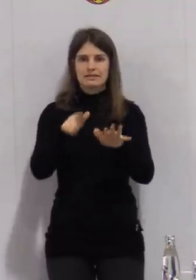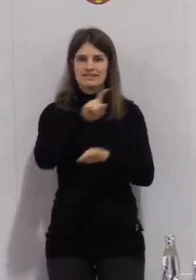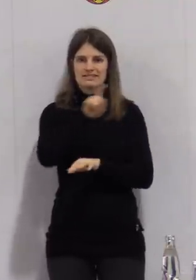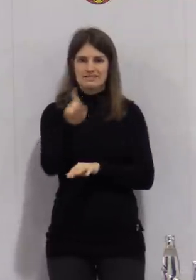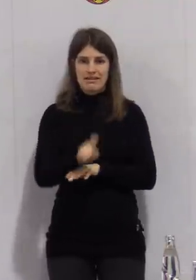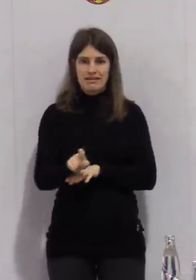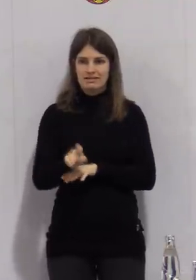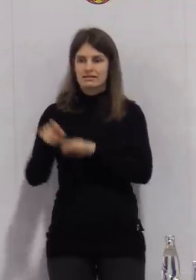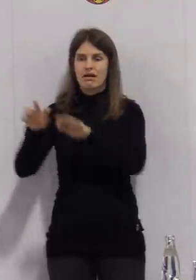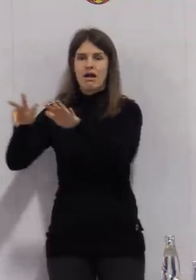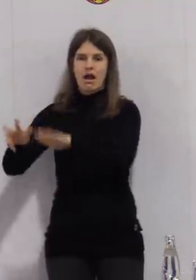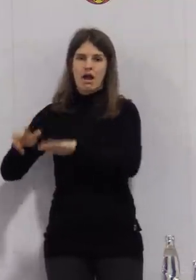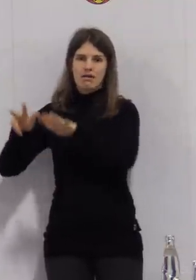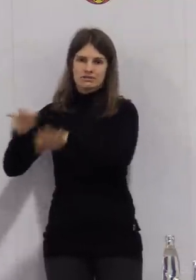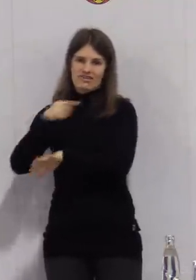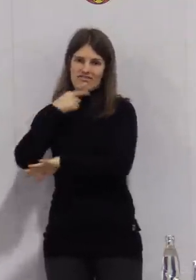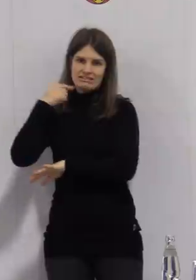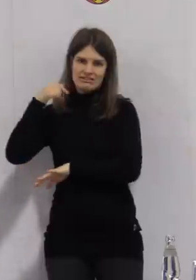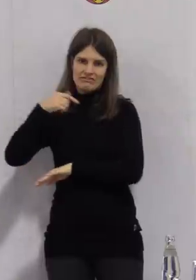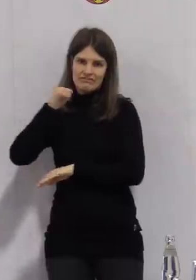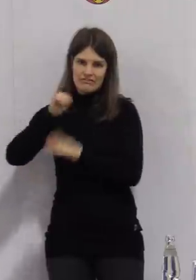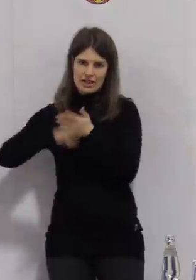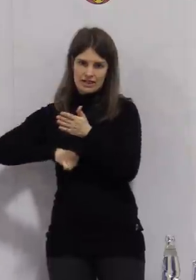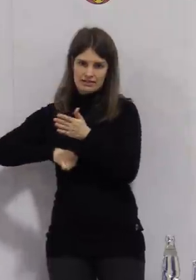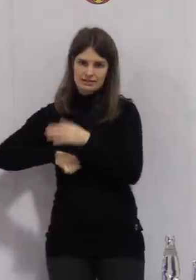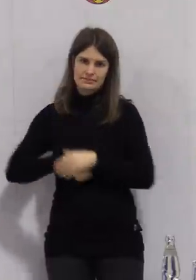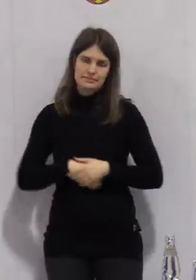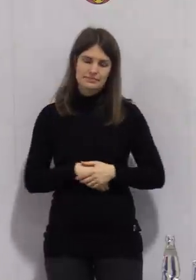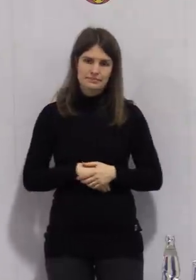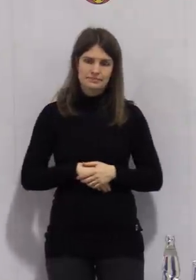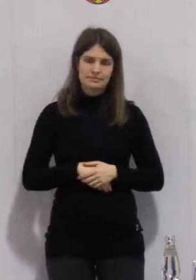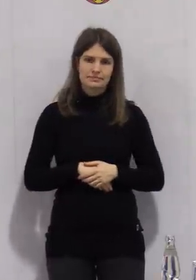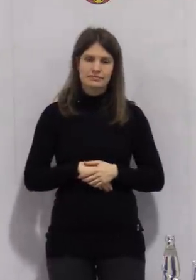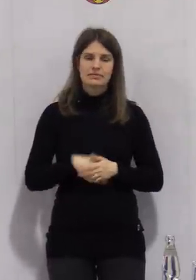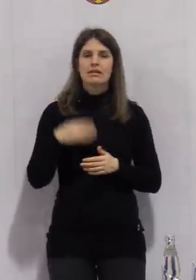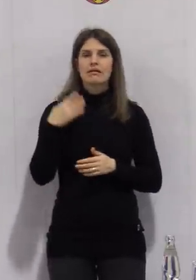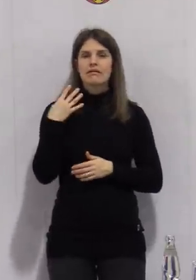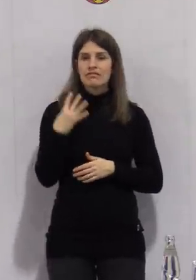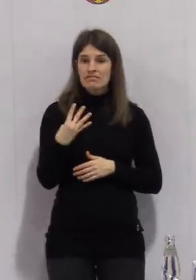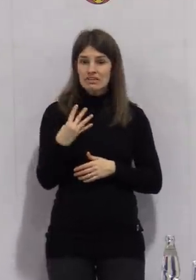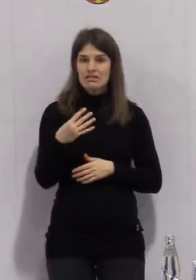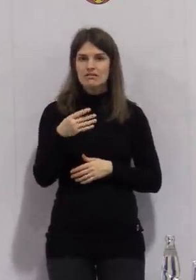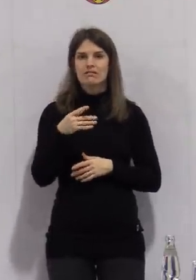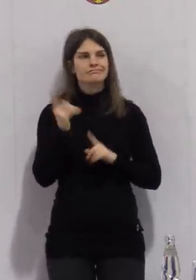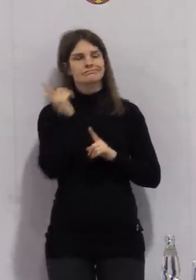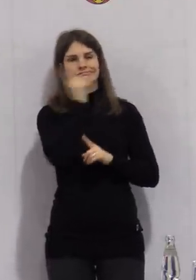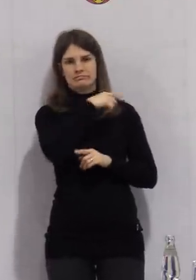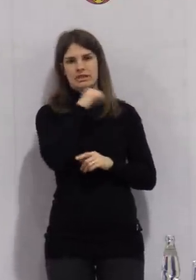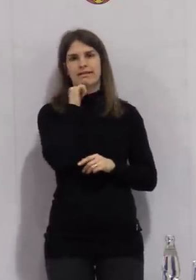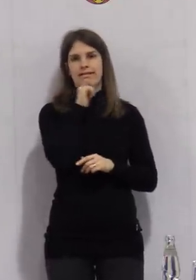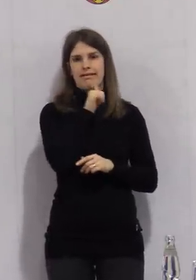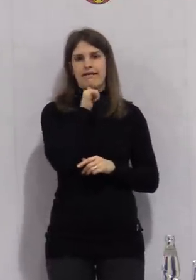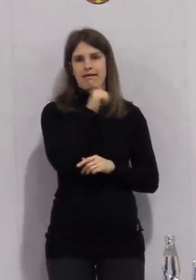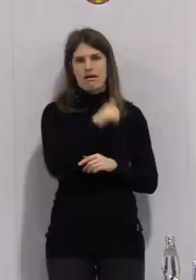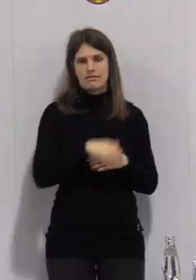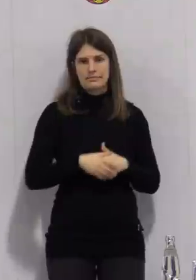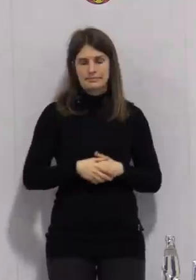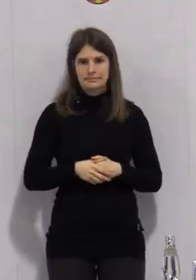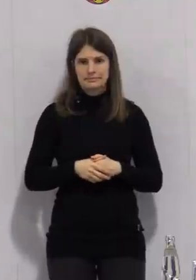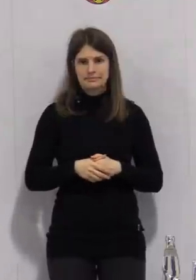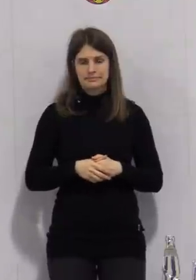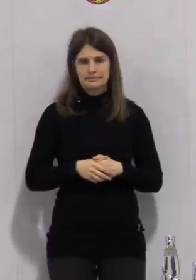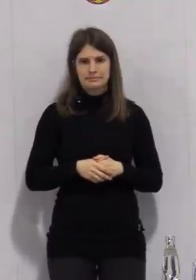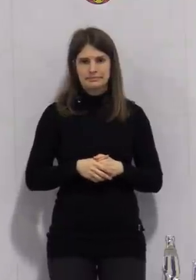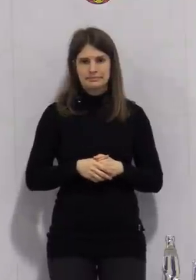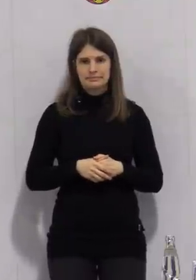Klinikum und 18 im Weißenfäßer Klinikum und vier Patienten aus unserem Landkreis befinden sich in Gera in stationärer Behandlung.